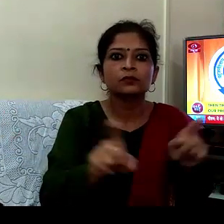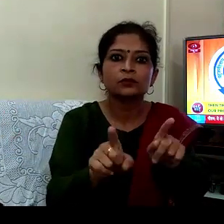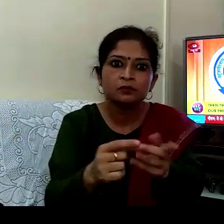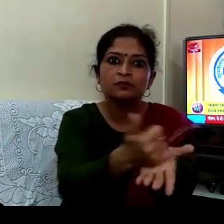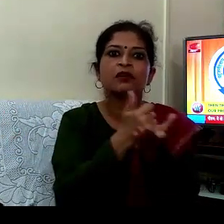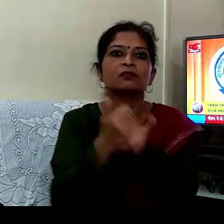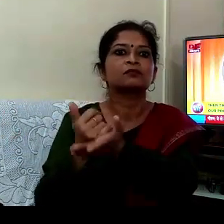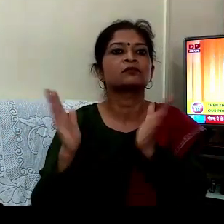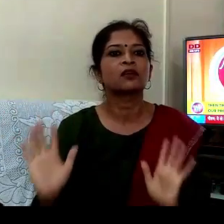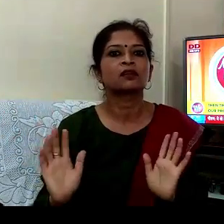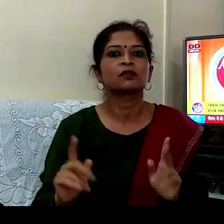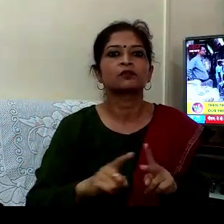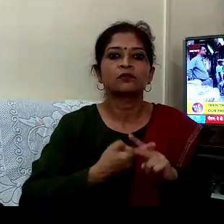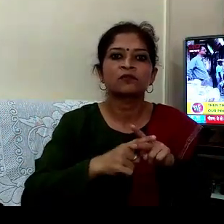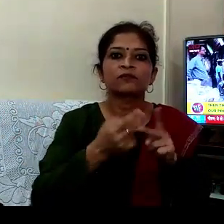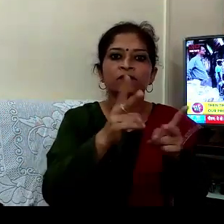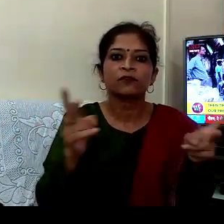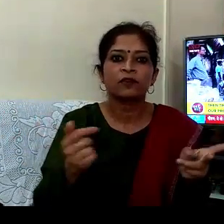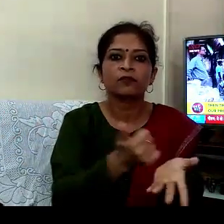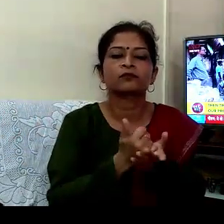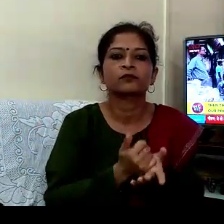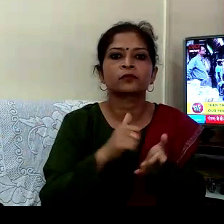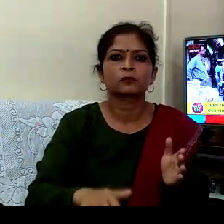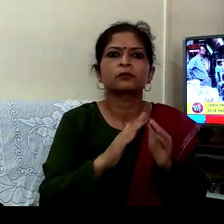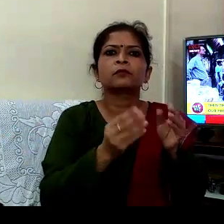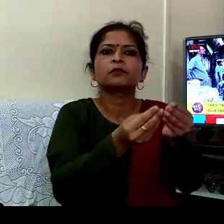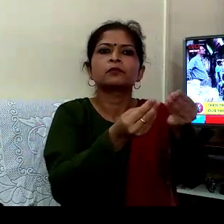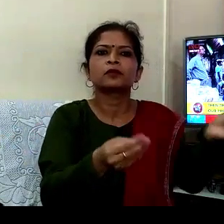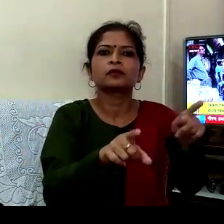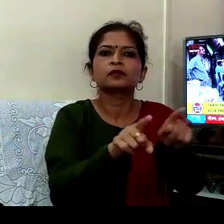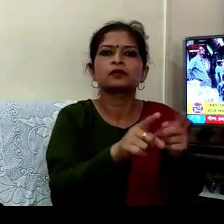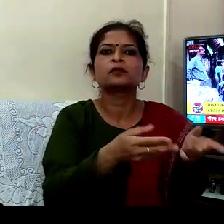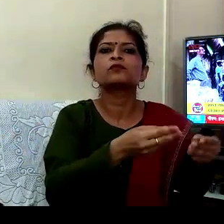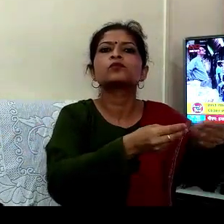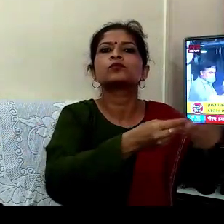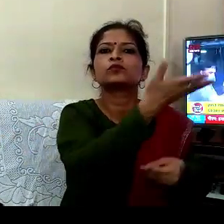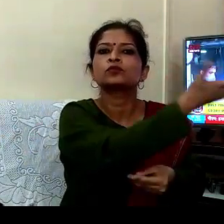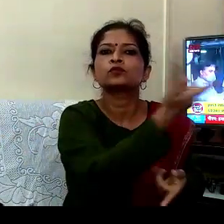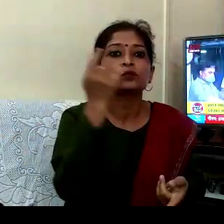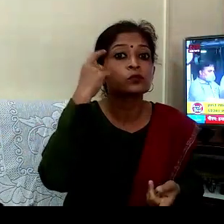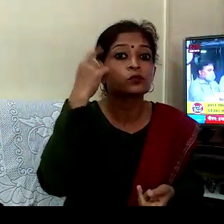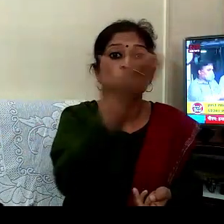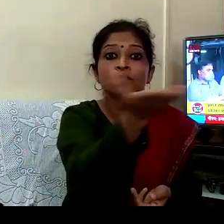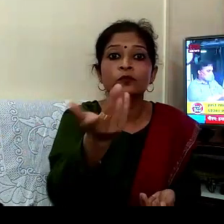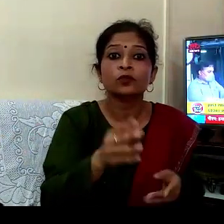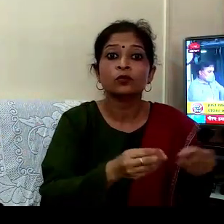ہماری دکھتوں کو دور کرتے ہیں جرہ آپ اپنے پڑوس میں موجود چھوٹی پرچن کی دکان کے بارے میں سوچ